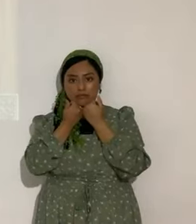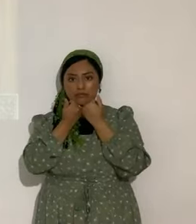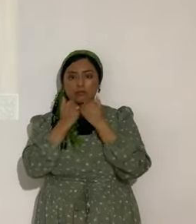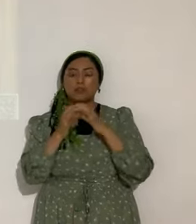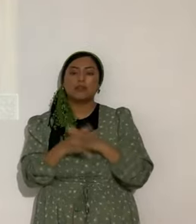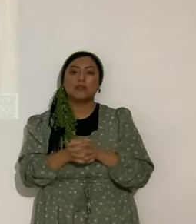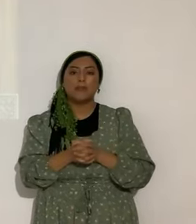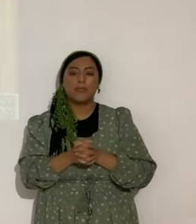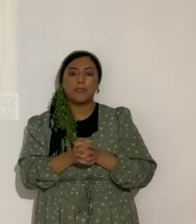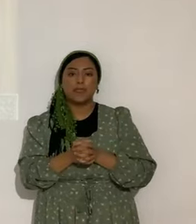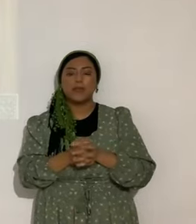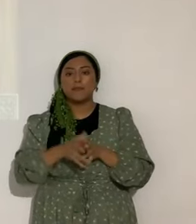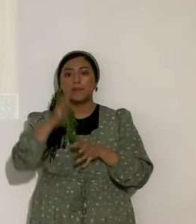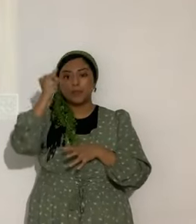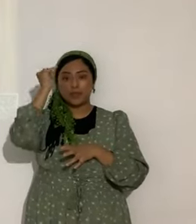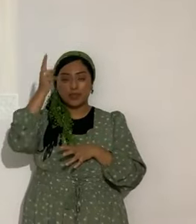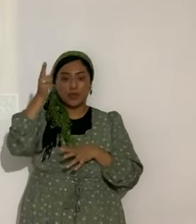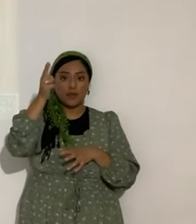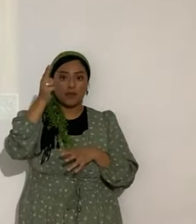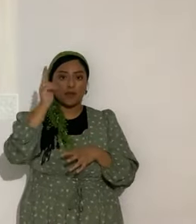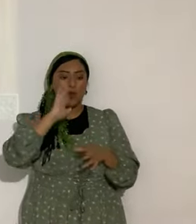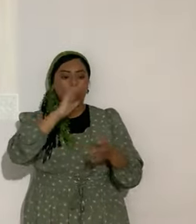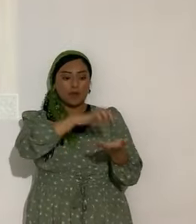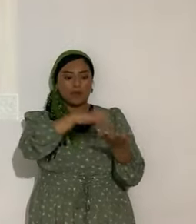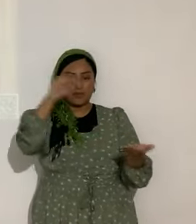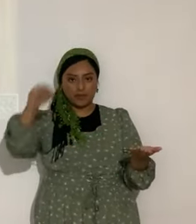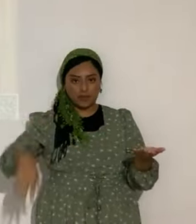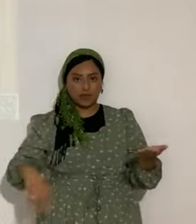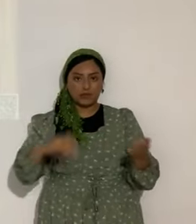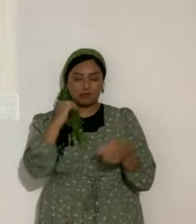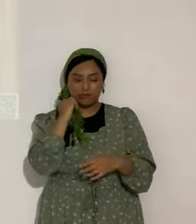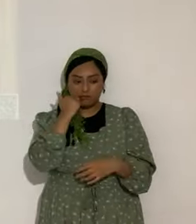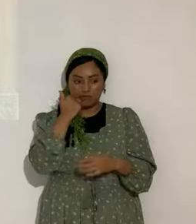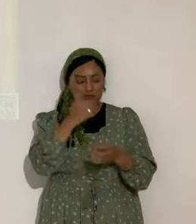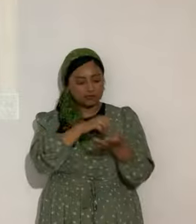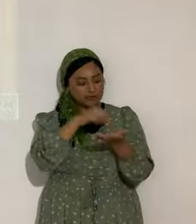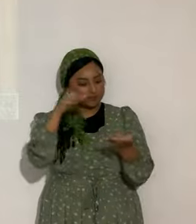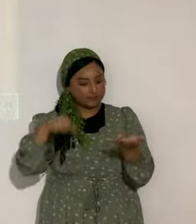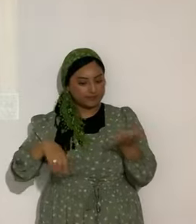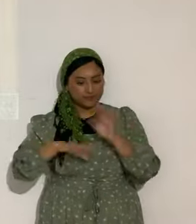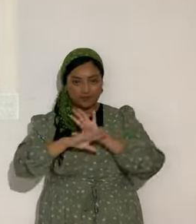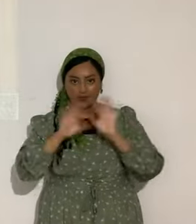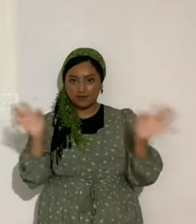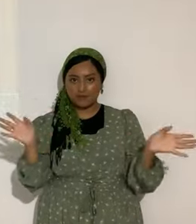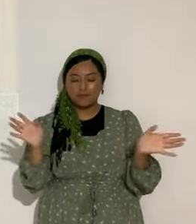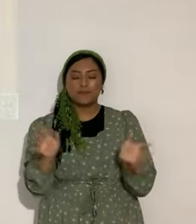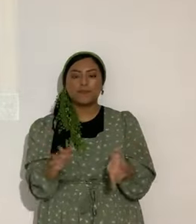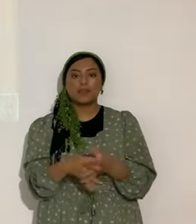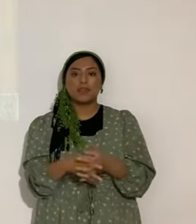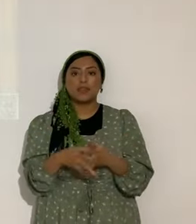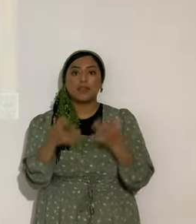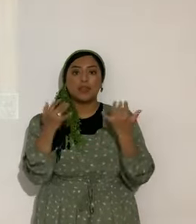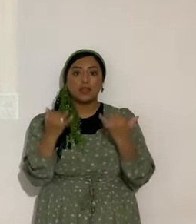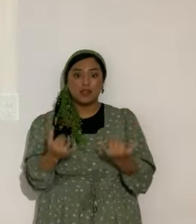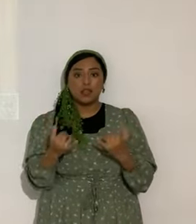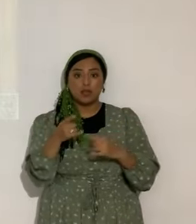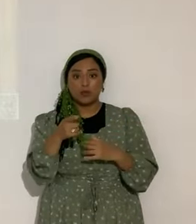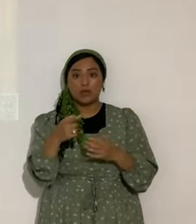Bueno, el ojín Yahshua te lo quita. Te quita lo tímido. Ahora, ¿te da miedo a algo?